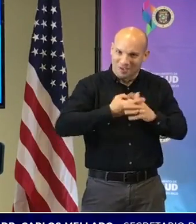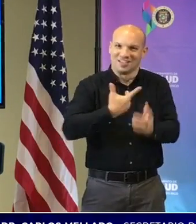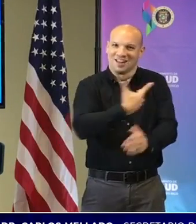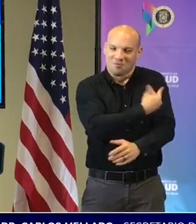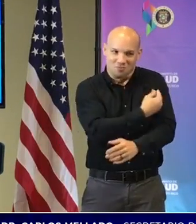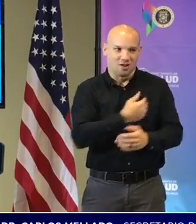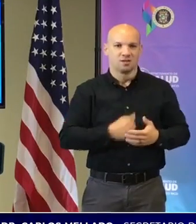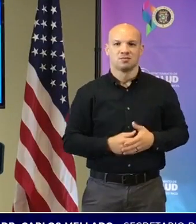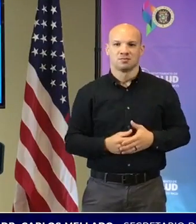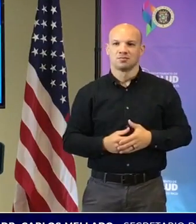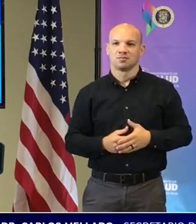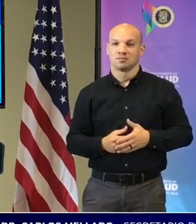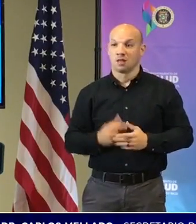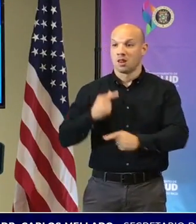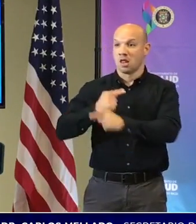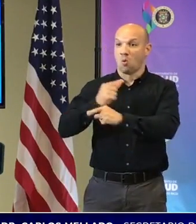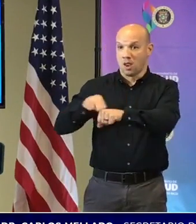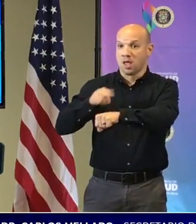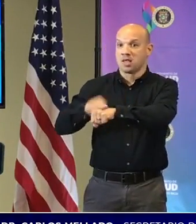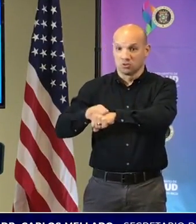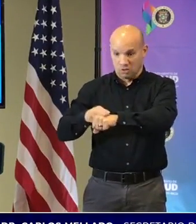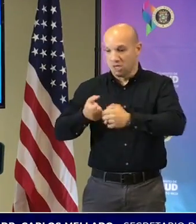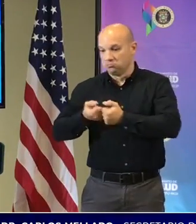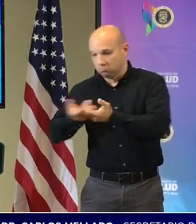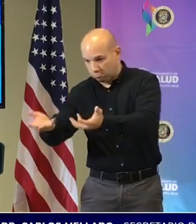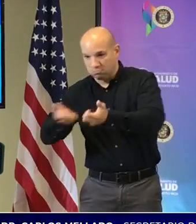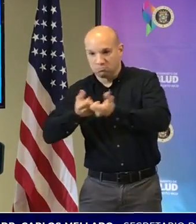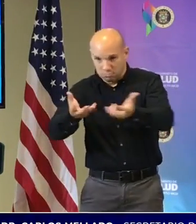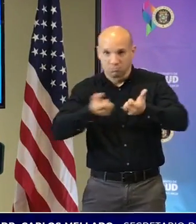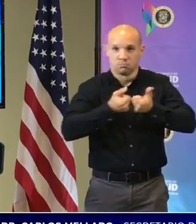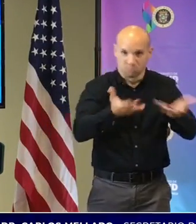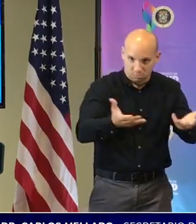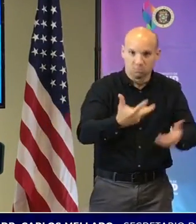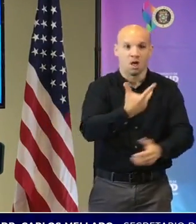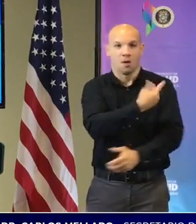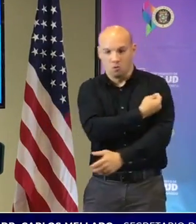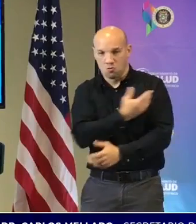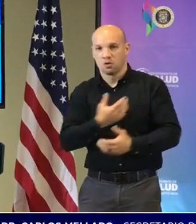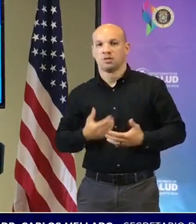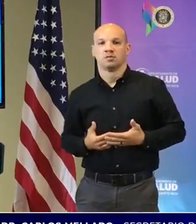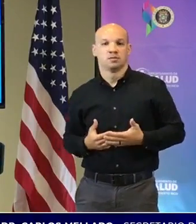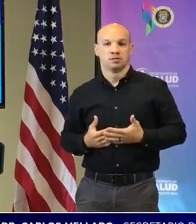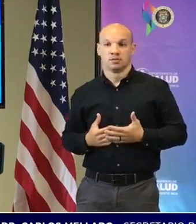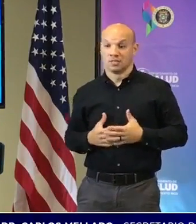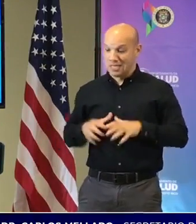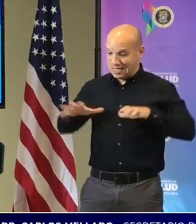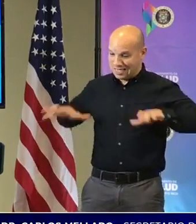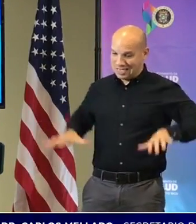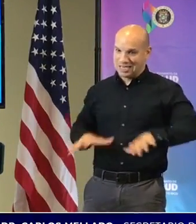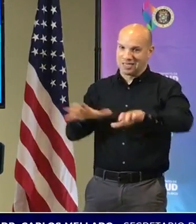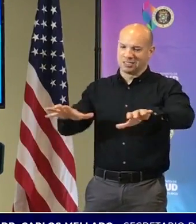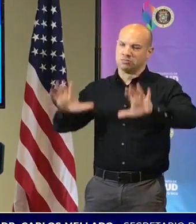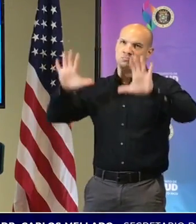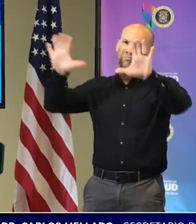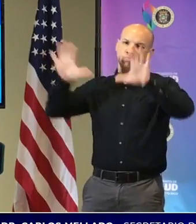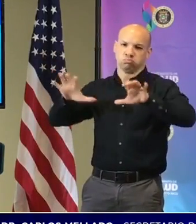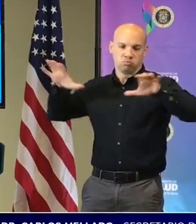por parte de la de la Guardia Nacional en ese aspecto por la labor titánica que hace nuestro